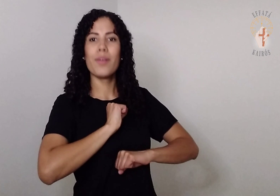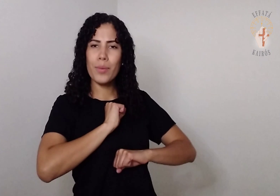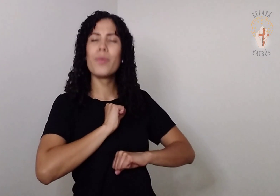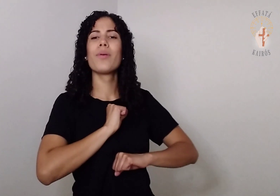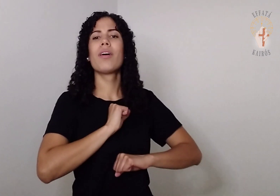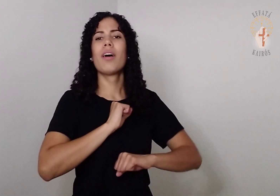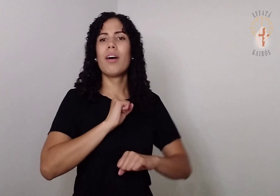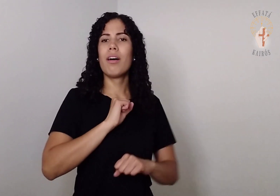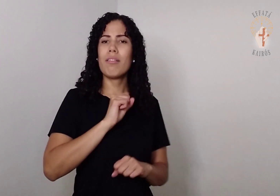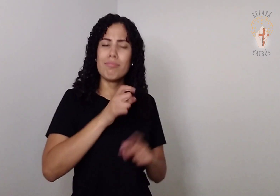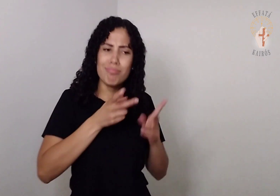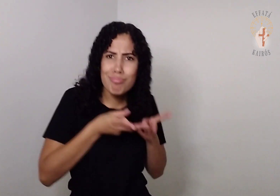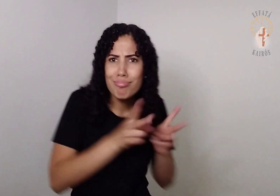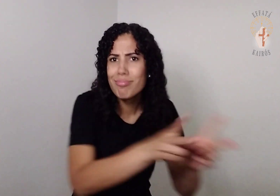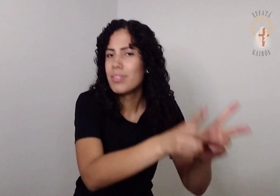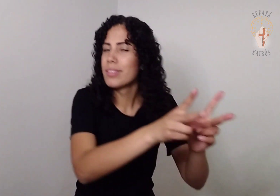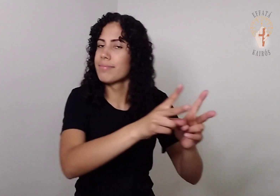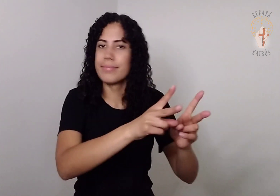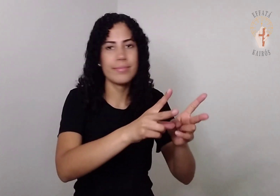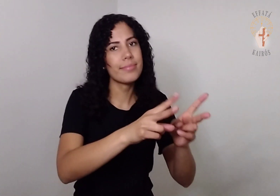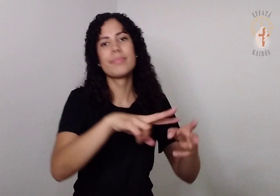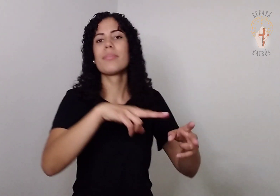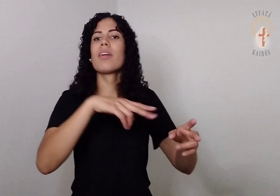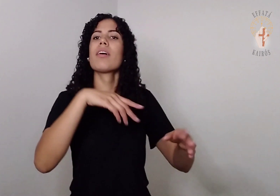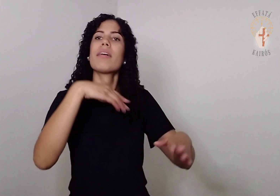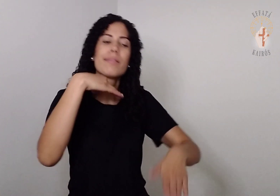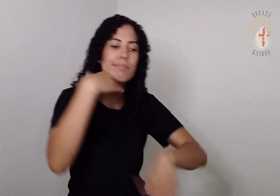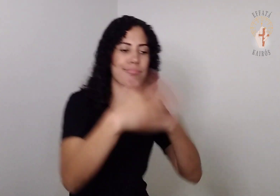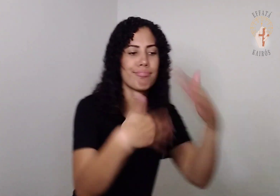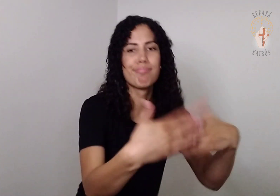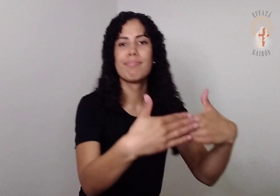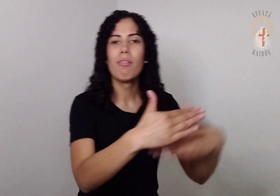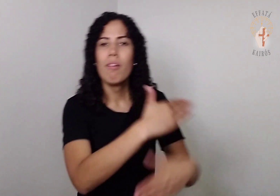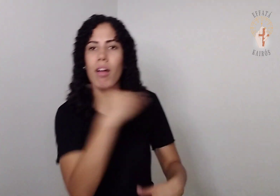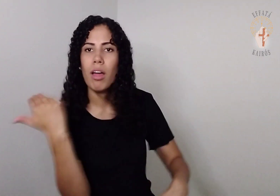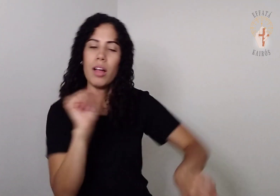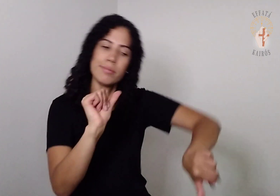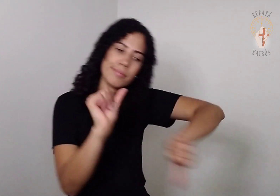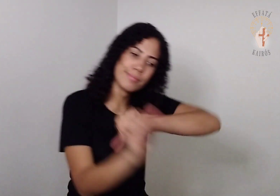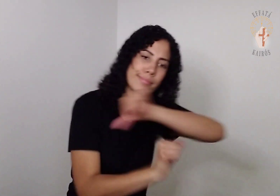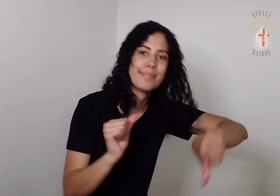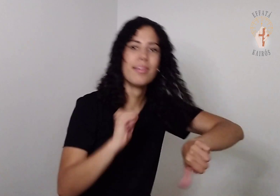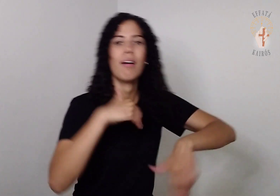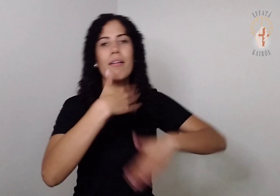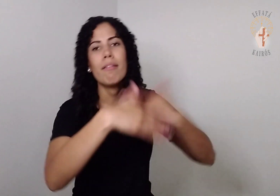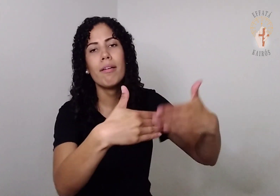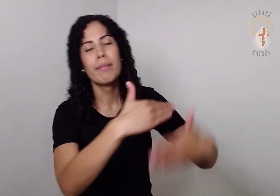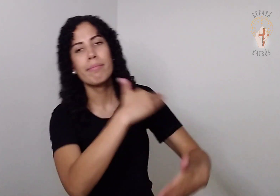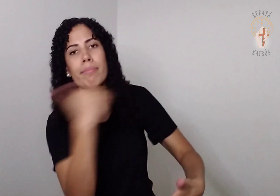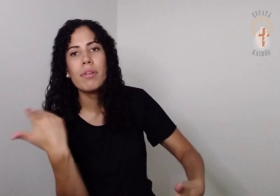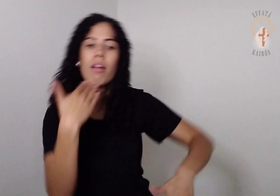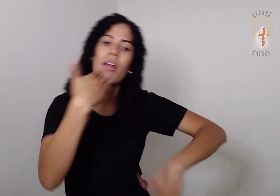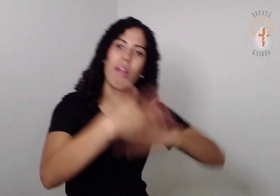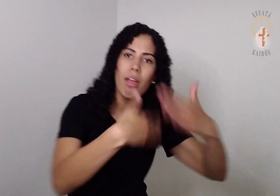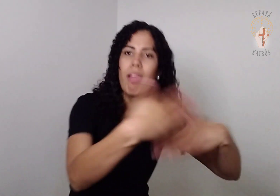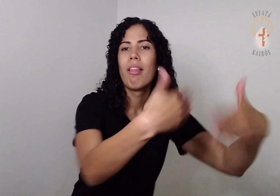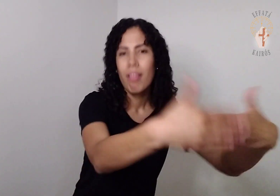sucediam-se em grande número, porque a morte os impedia de